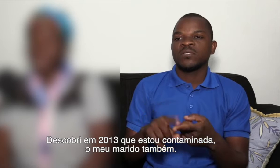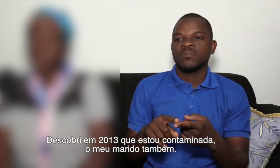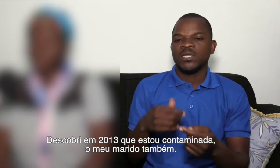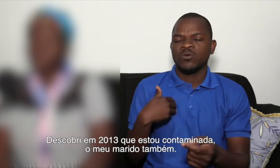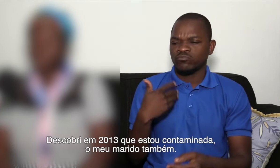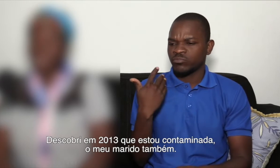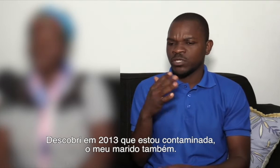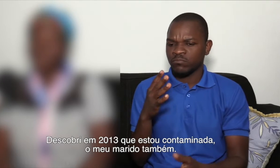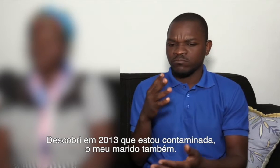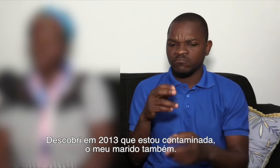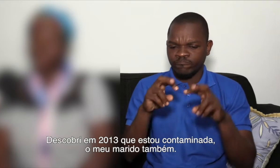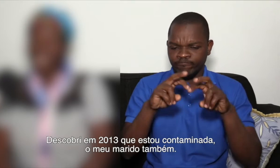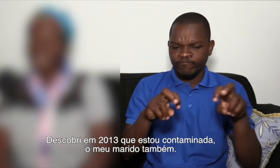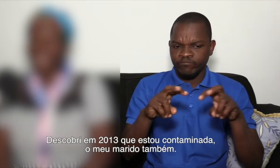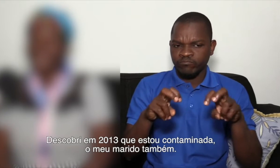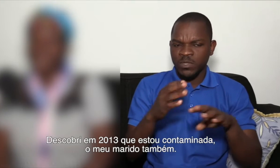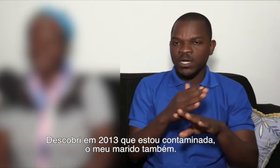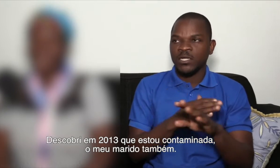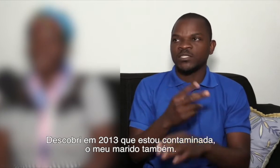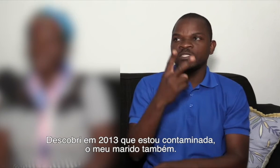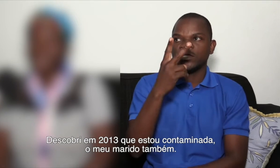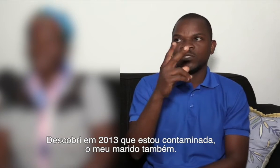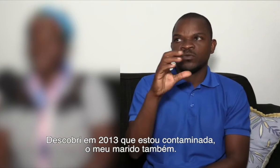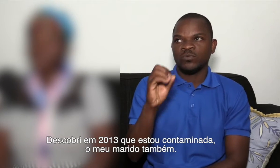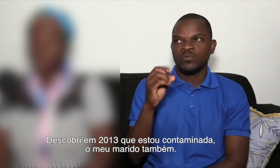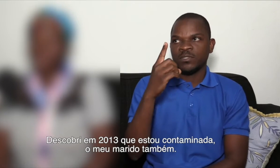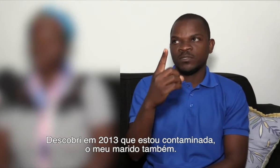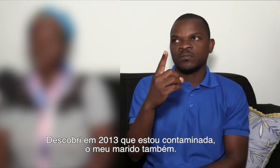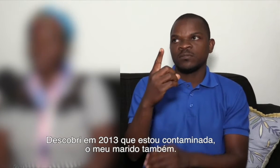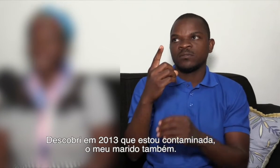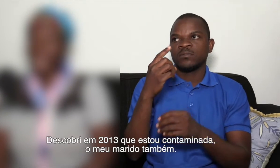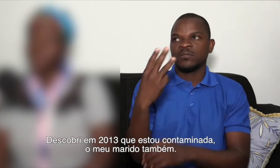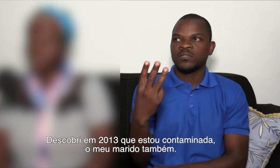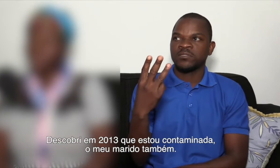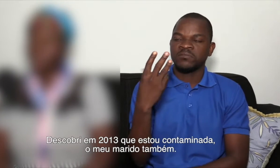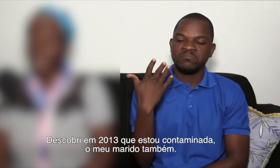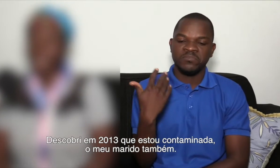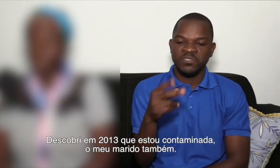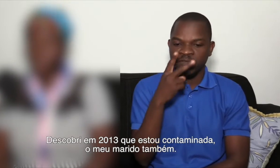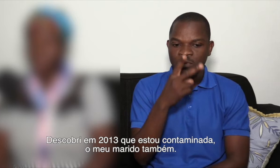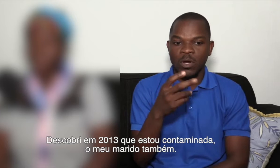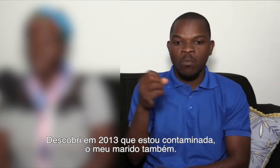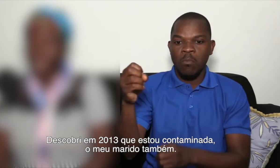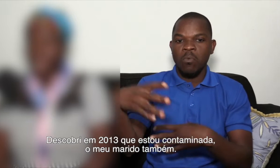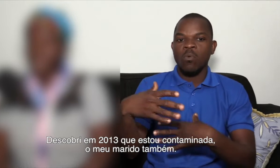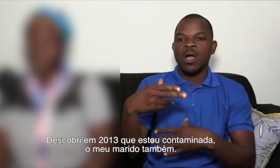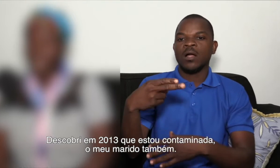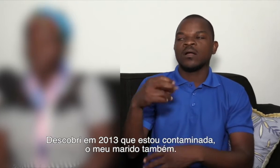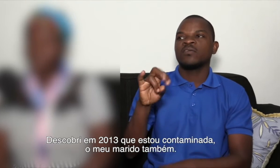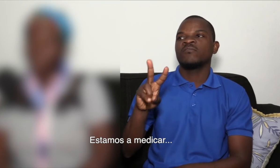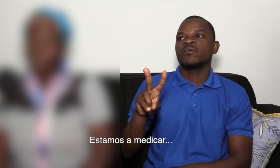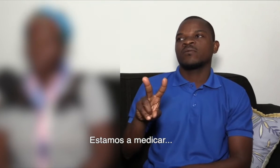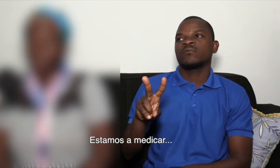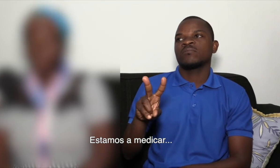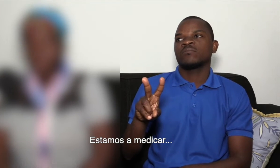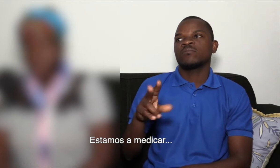descobrido no 2013, que eu também estou contaminada com meu marido. Então,